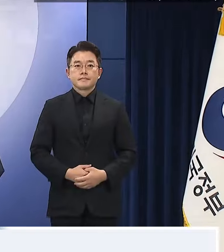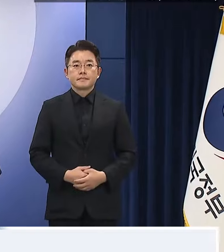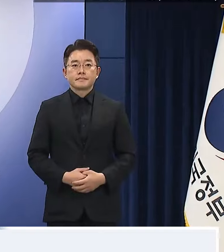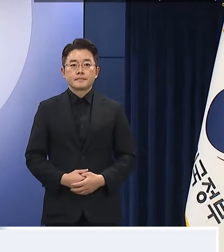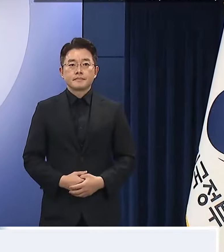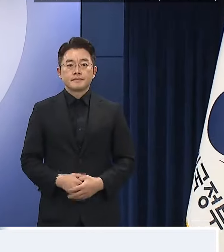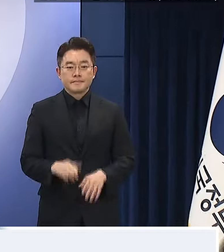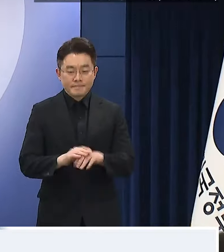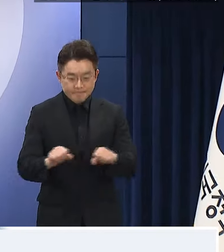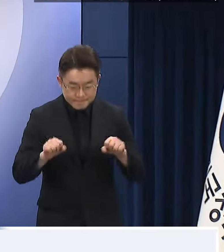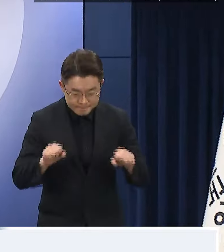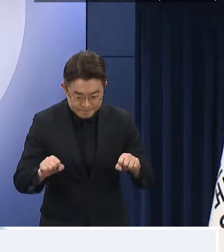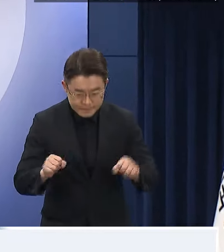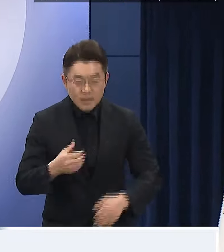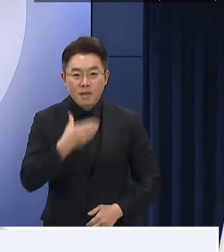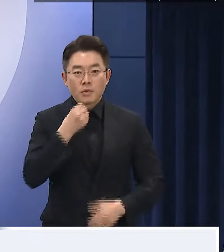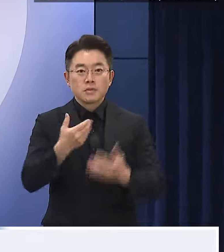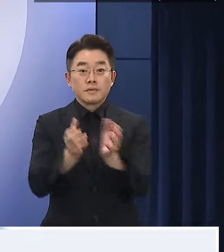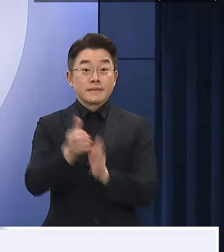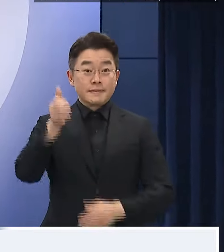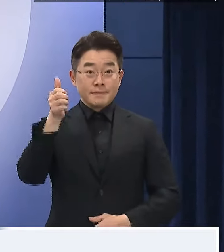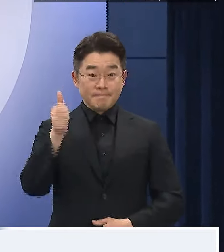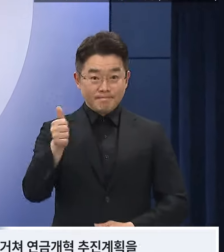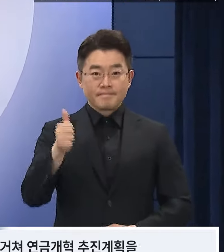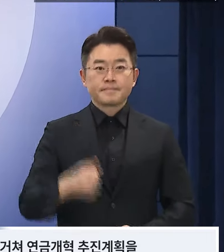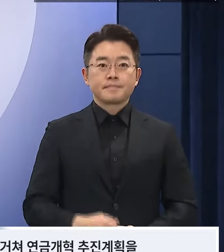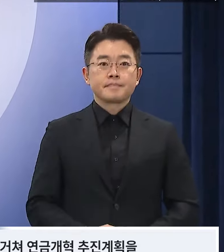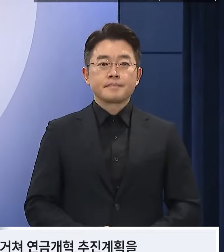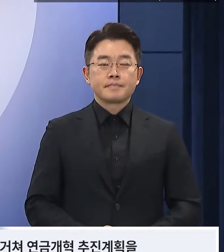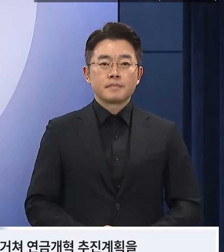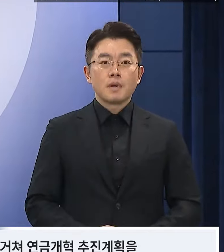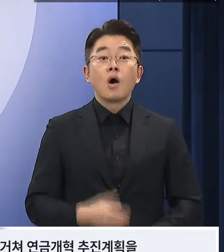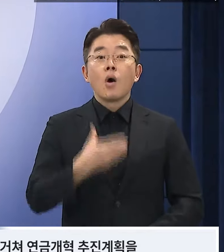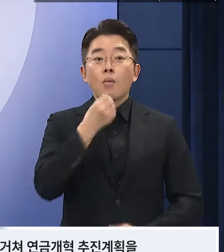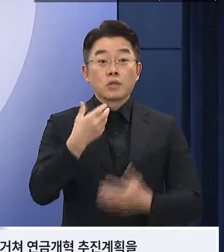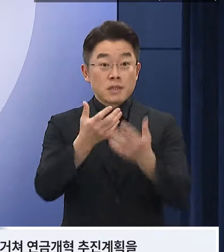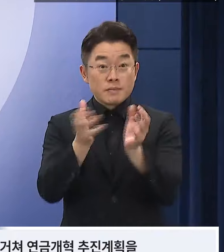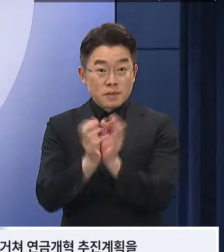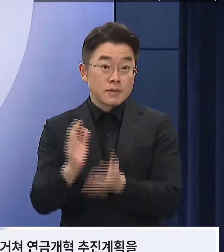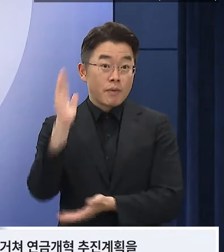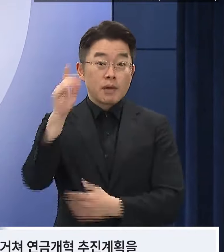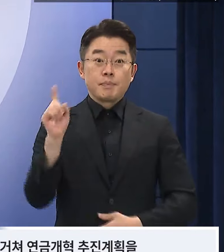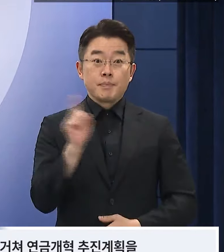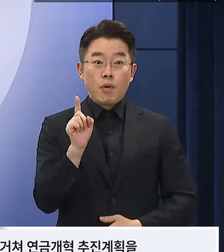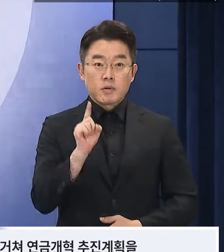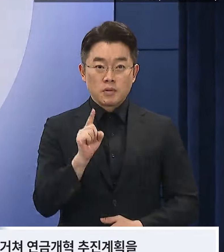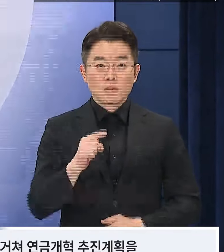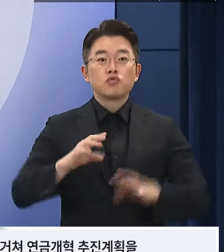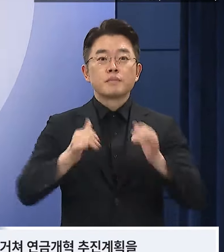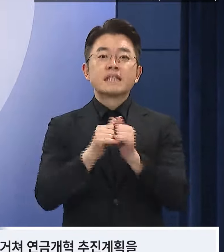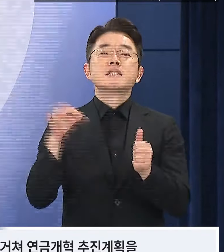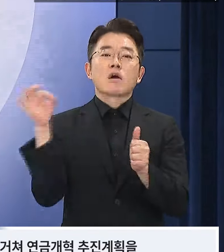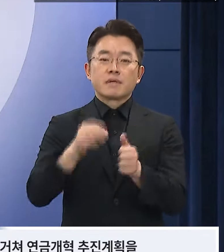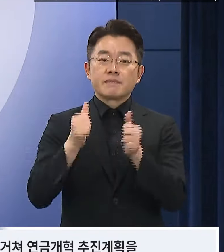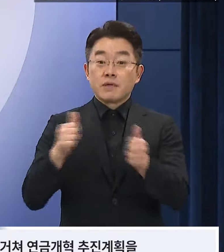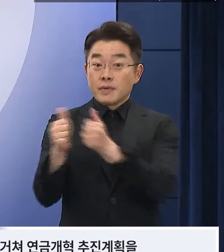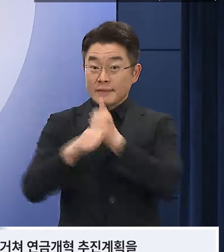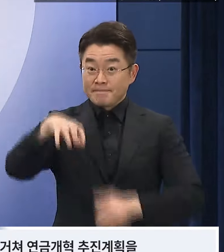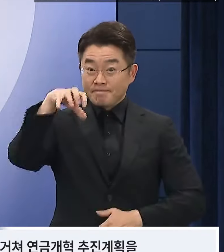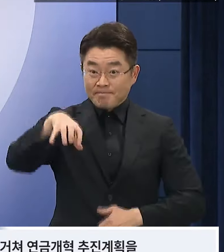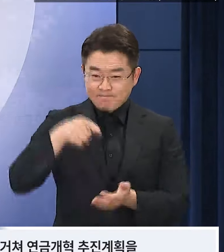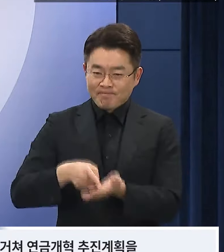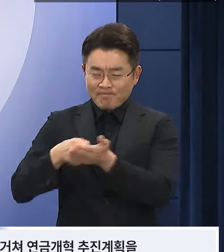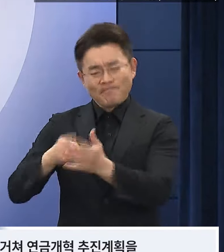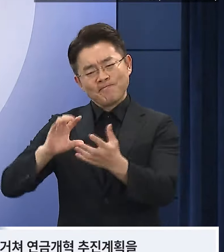안녕하십니까 보건복지부 장관입니다. 오늘 보건복지부는 국민연금심의위원회의 심의를